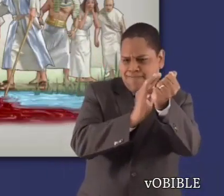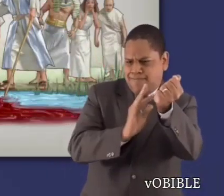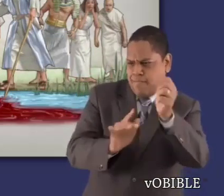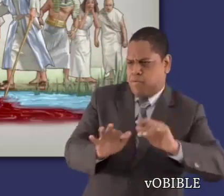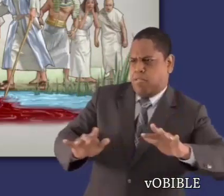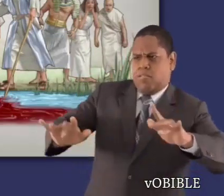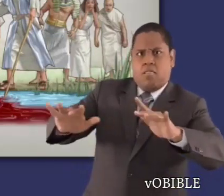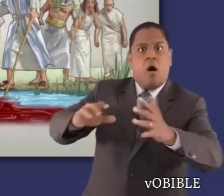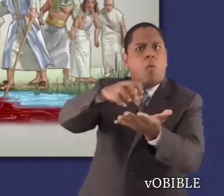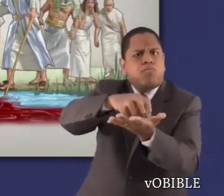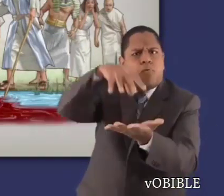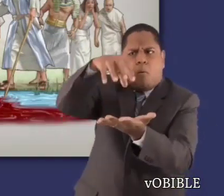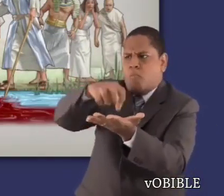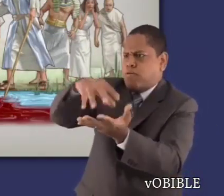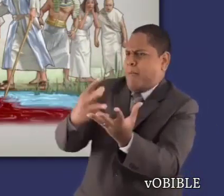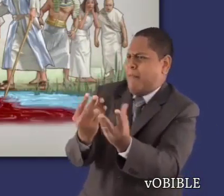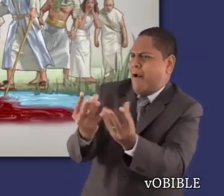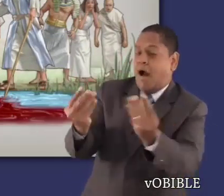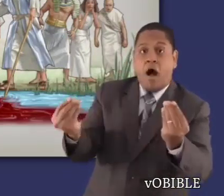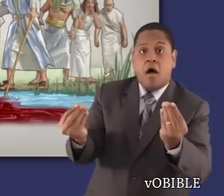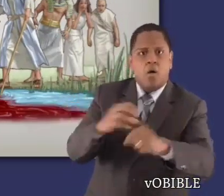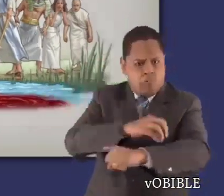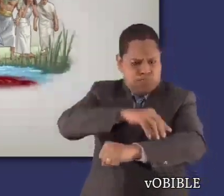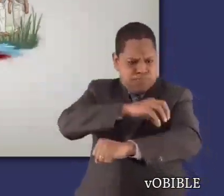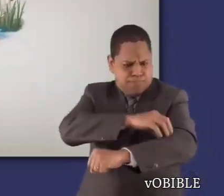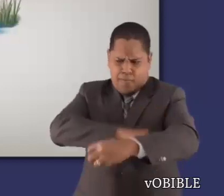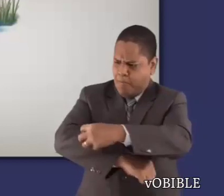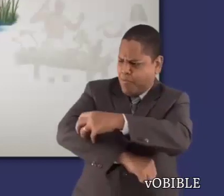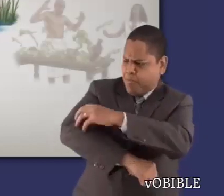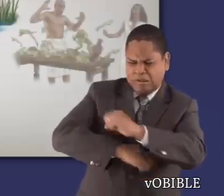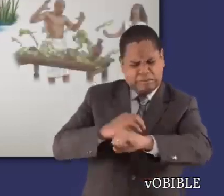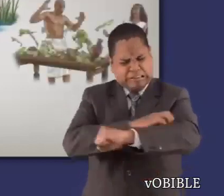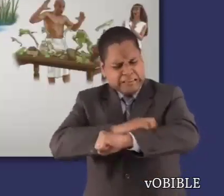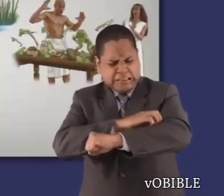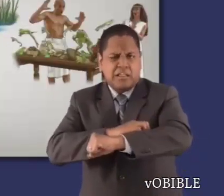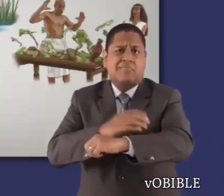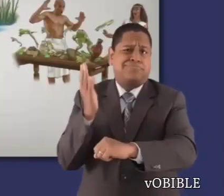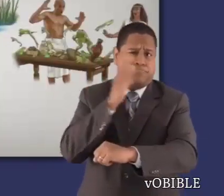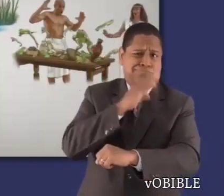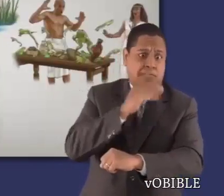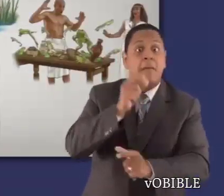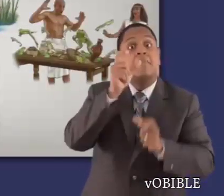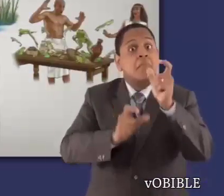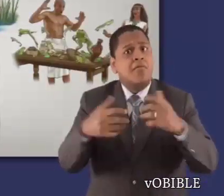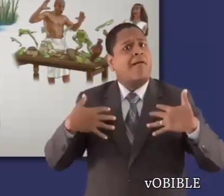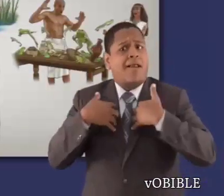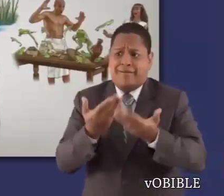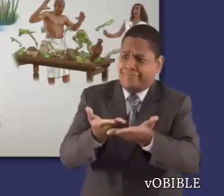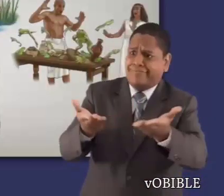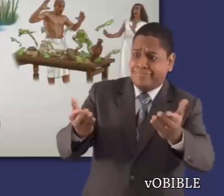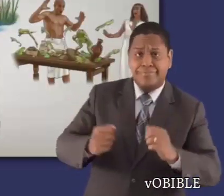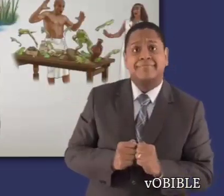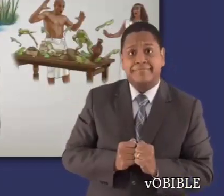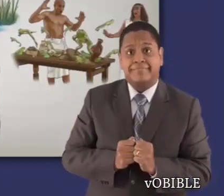Algunas de ellas son convertir el río Nilo en sangre, cubrir el país de ranas y herir con úlceras llenas de